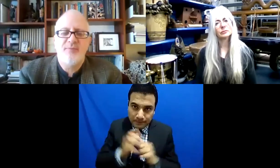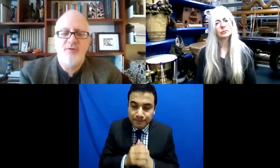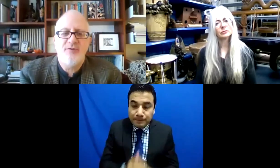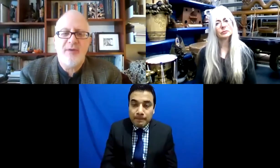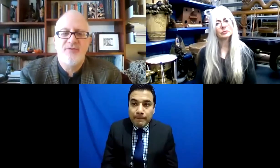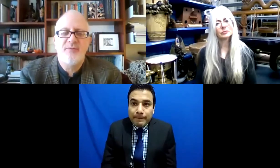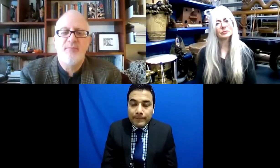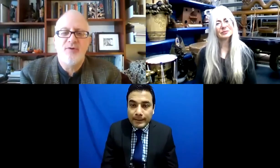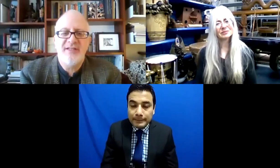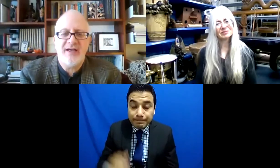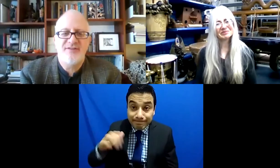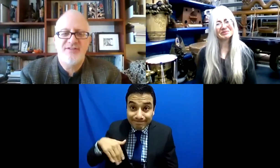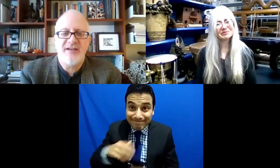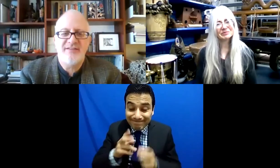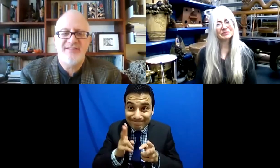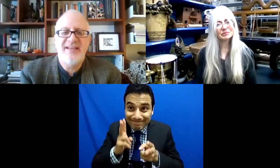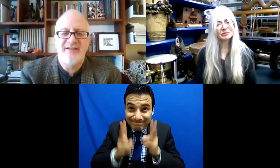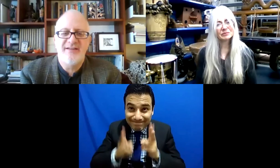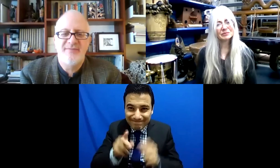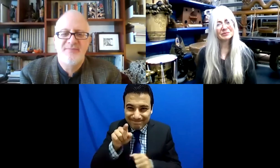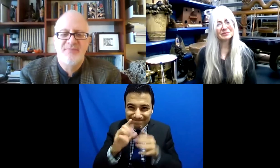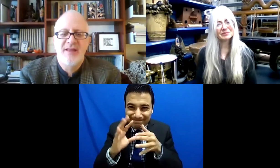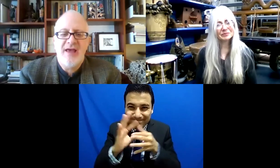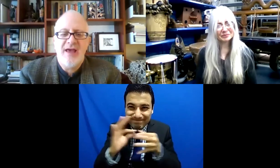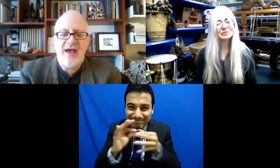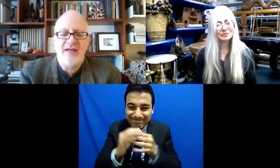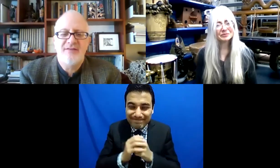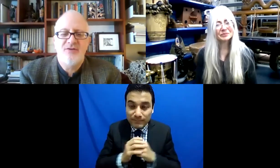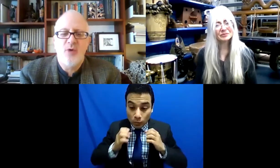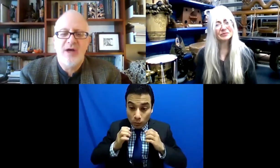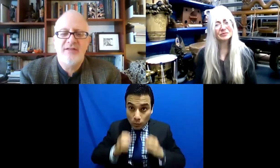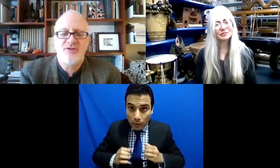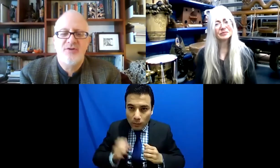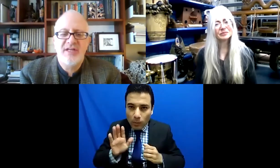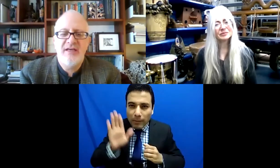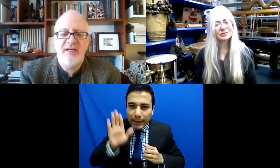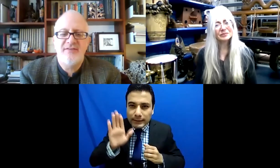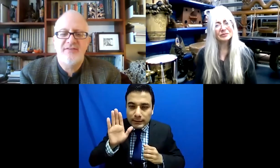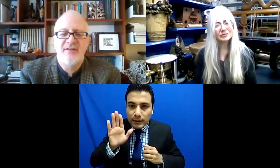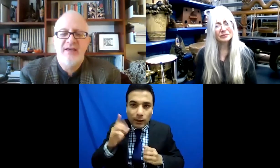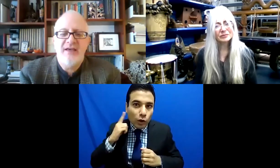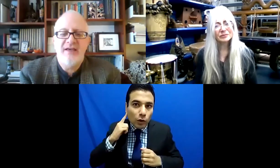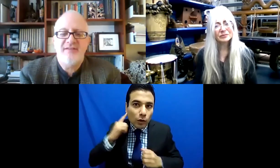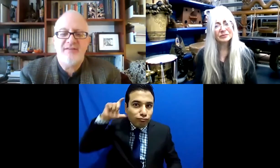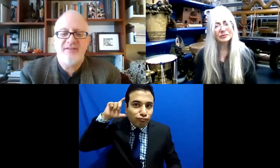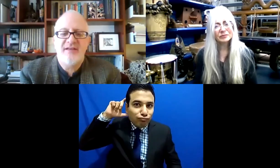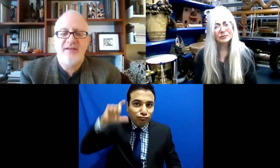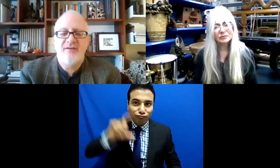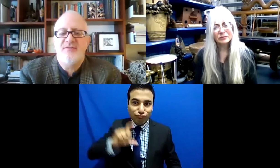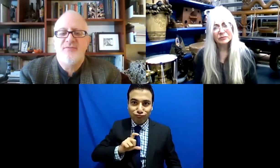Durante nuestra conversación mencionaste el cuerpo como un oído gigante. Juan